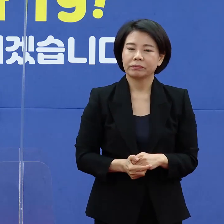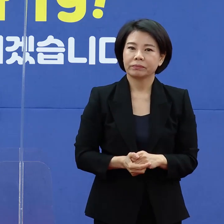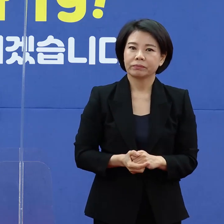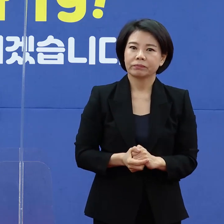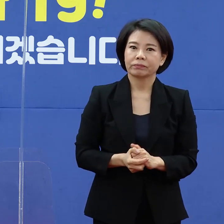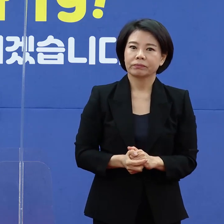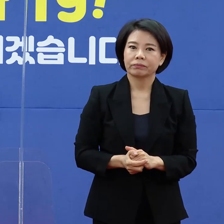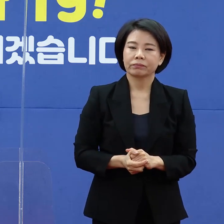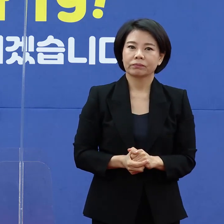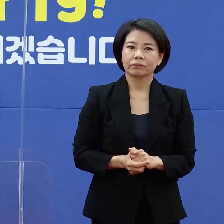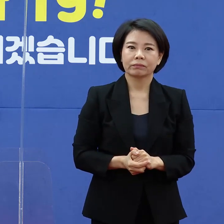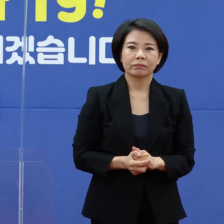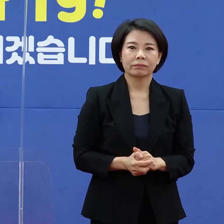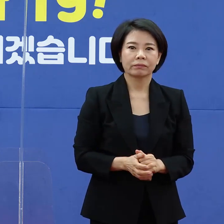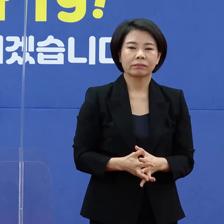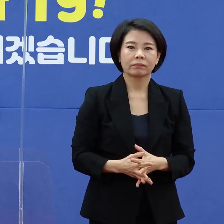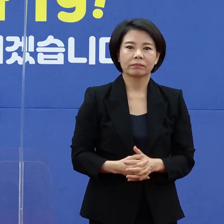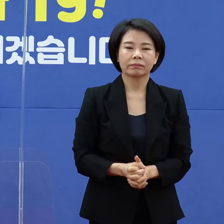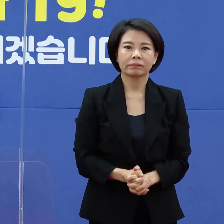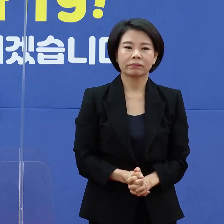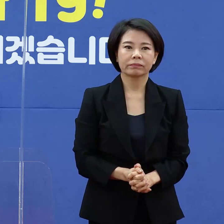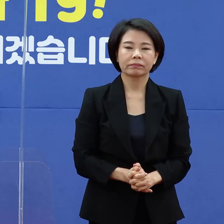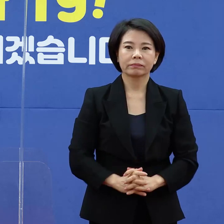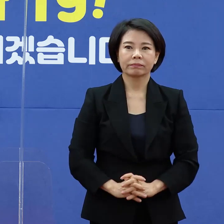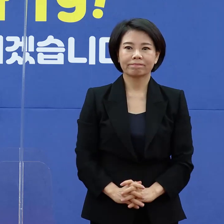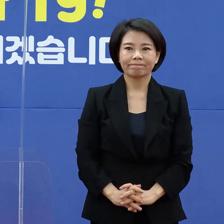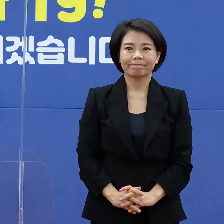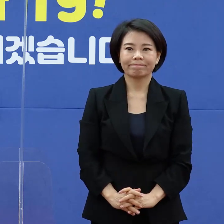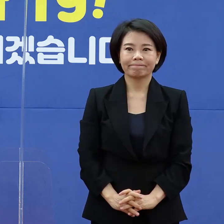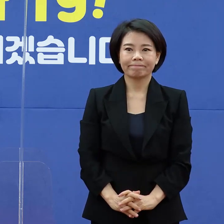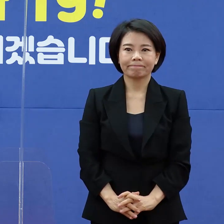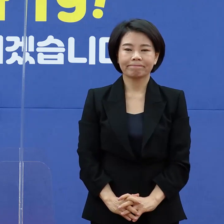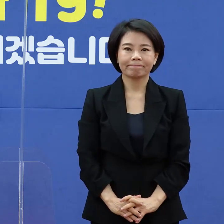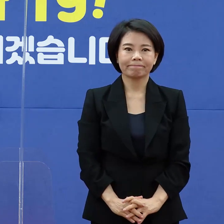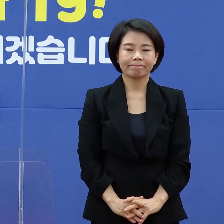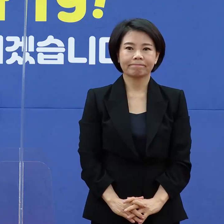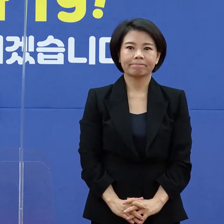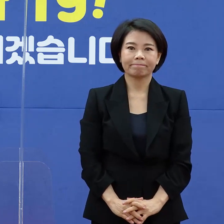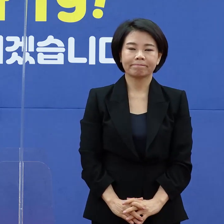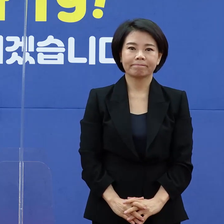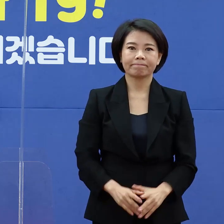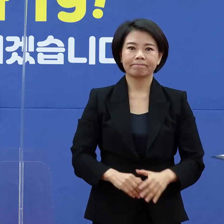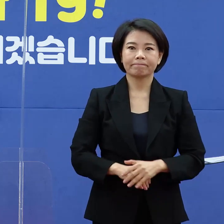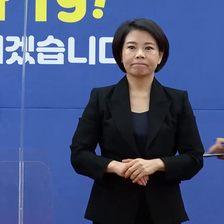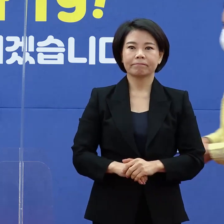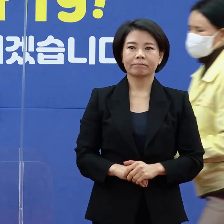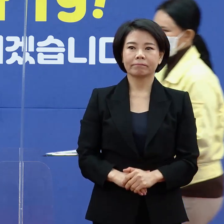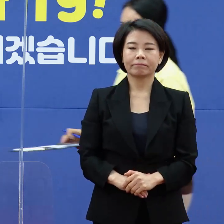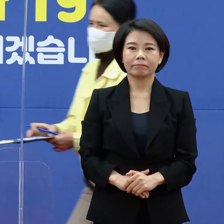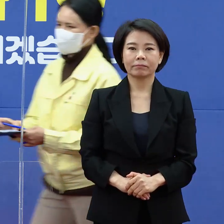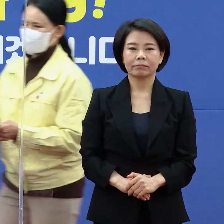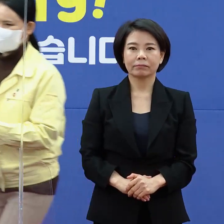네, 우리 담당 팀장님께서 설명을 드리겠습니다.